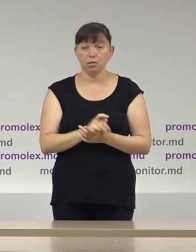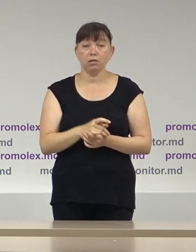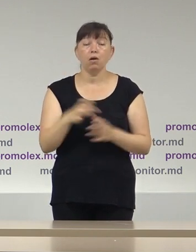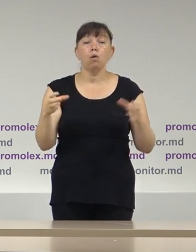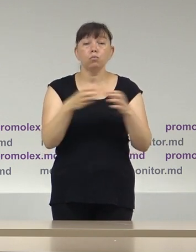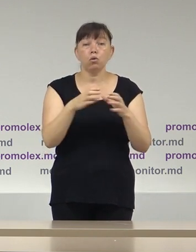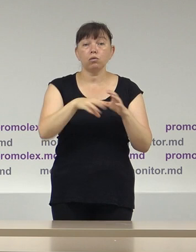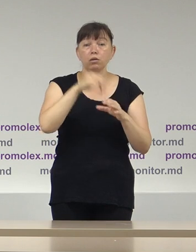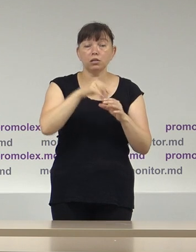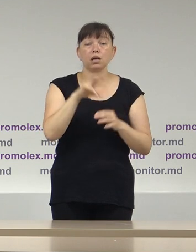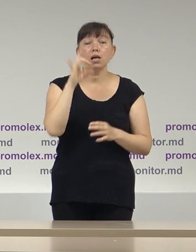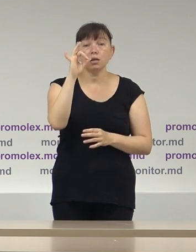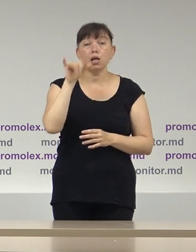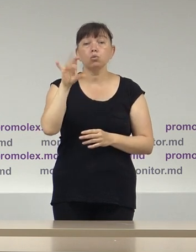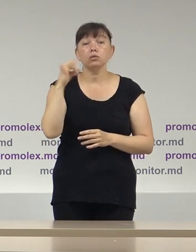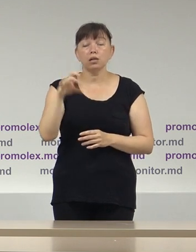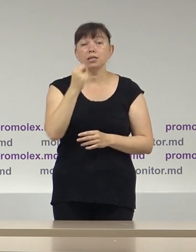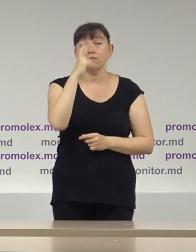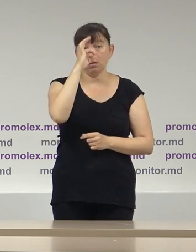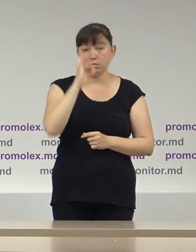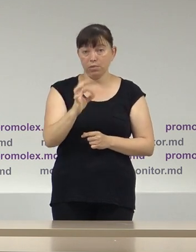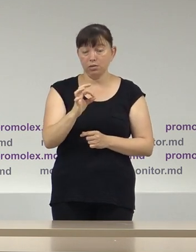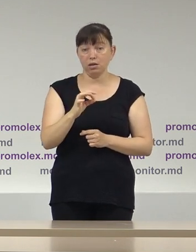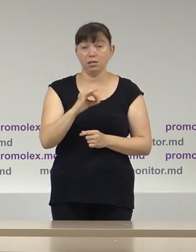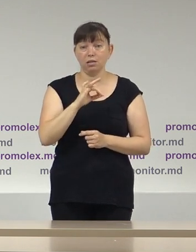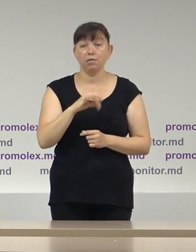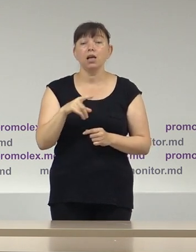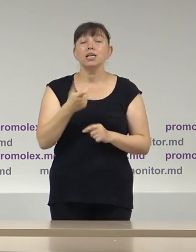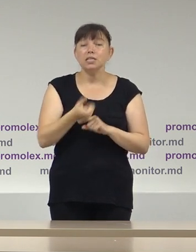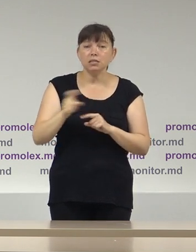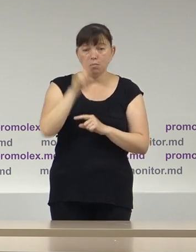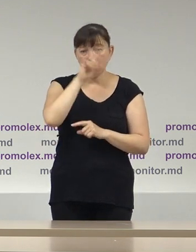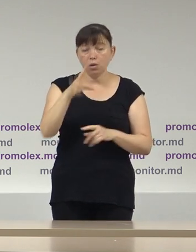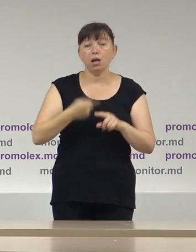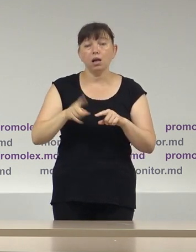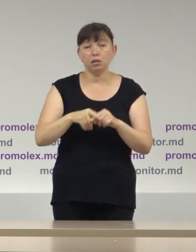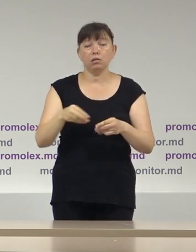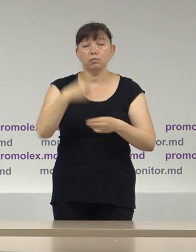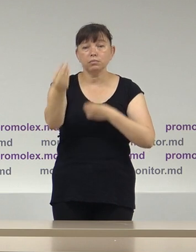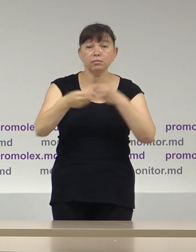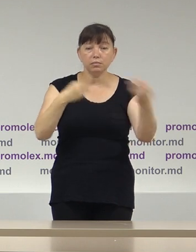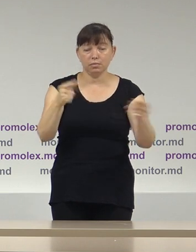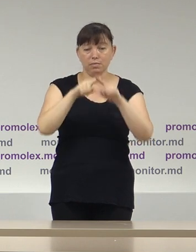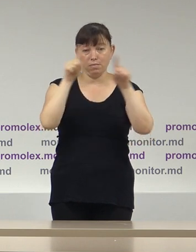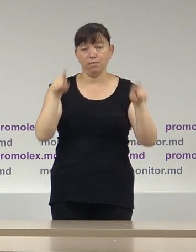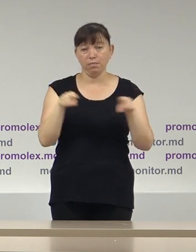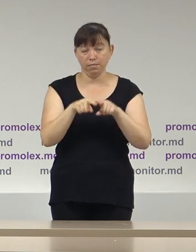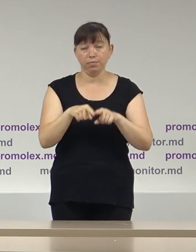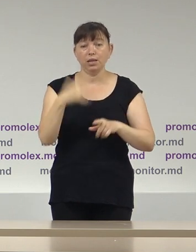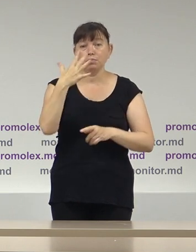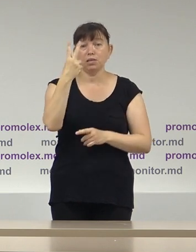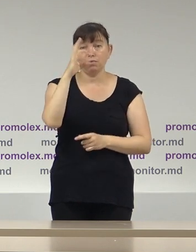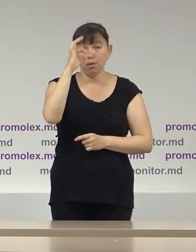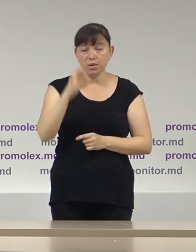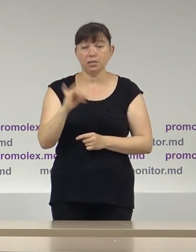Blocul Electoral Renato Usatui 12%. Cele mai populare activități rămân a fi distribuirea materialelor electorale 52